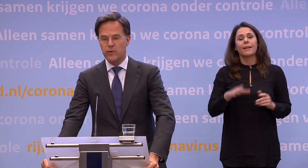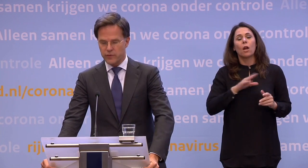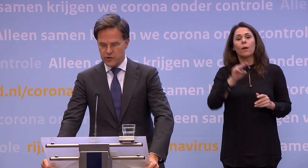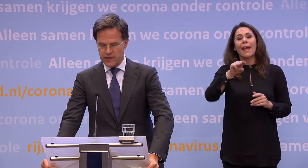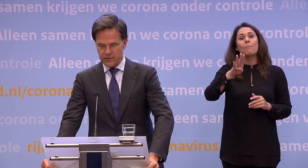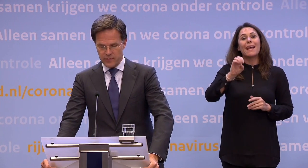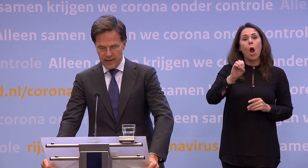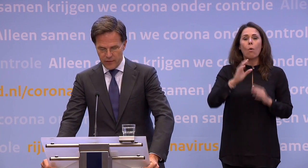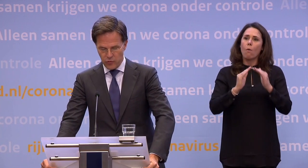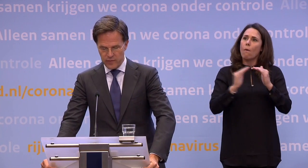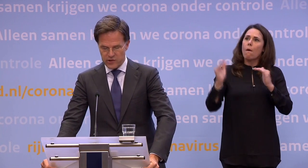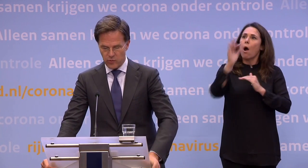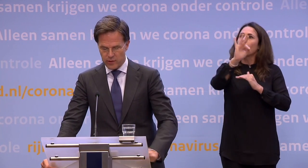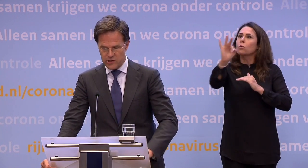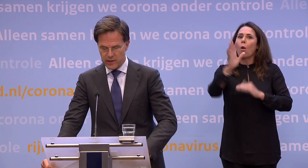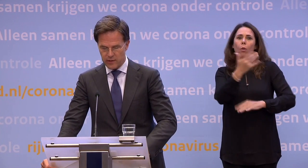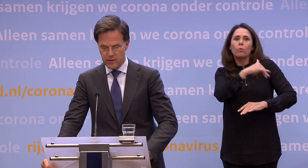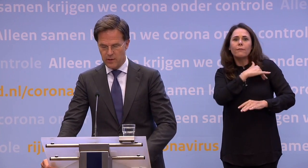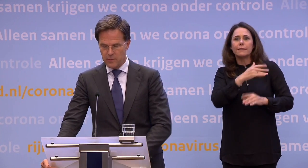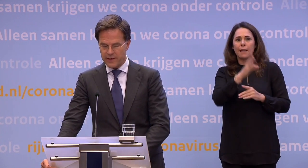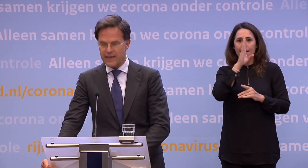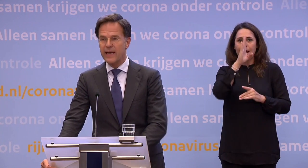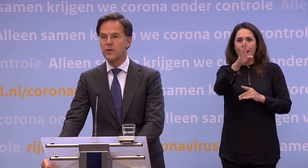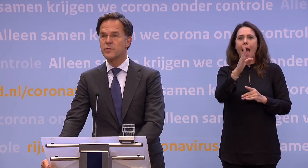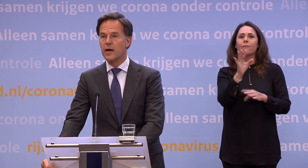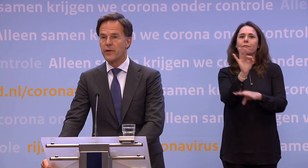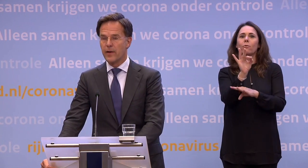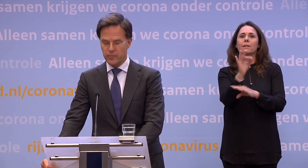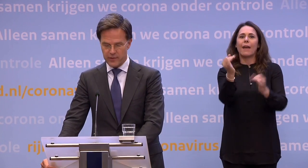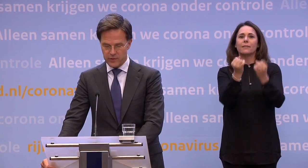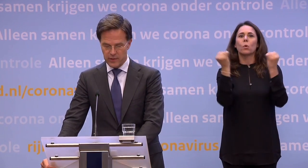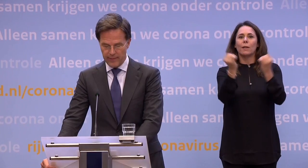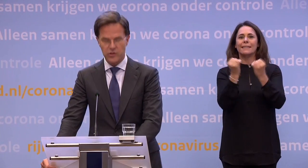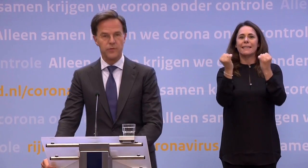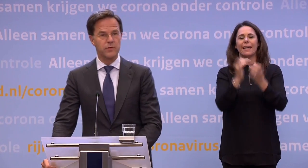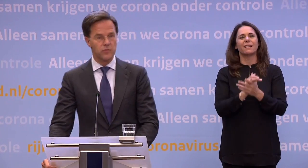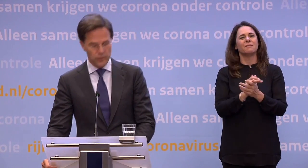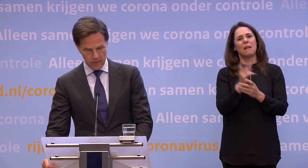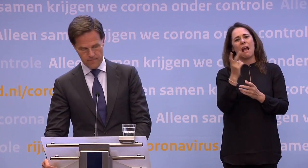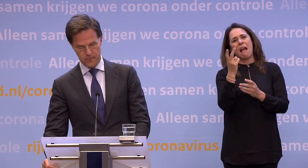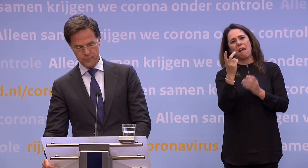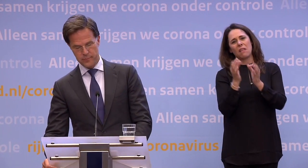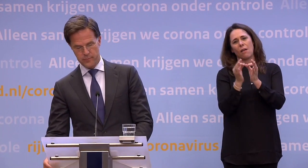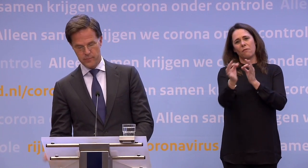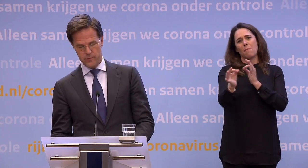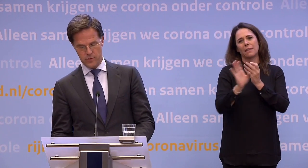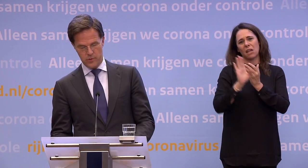hogescholen en universiteiten... ...weer live onderwijs gaan organiseren, maar daar geldt de anderhalve meter afstand nog wel.